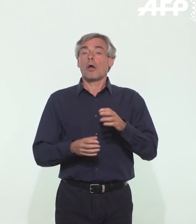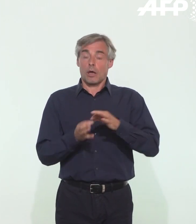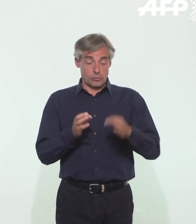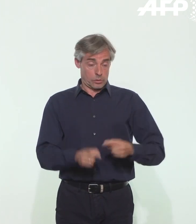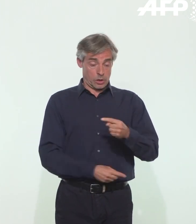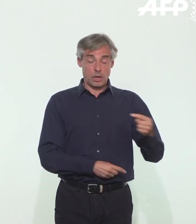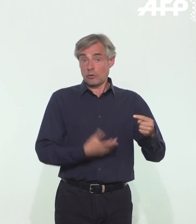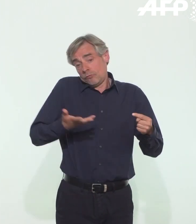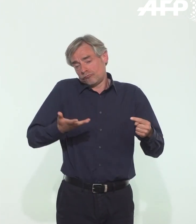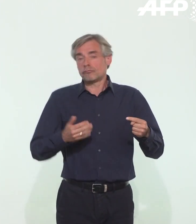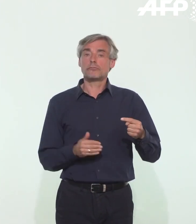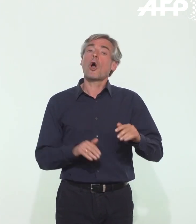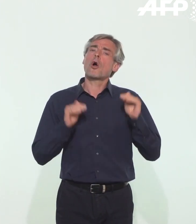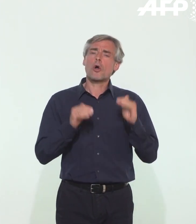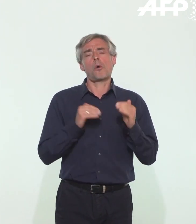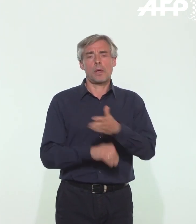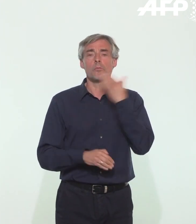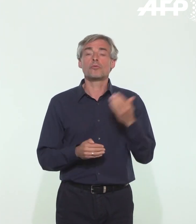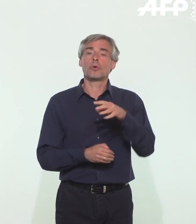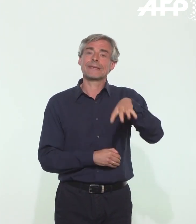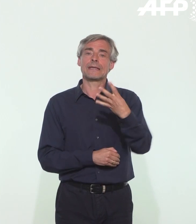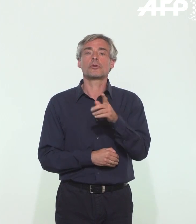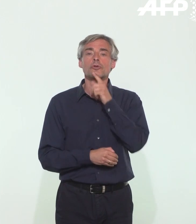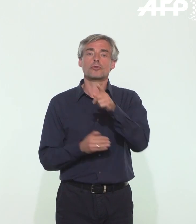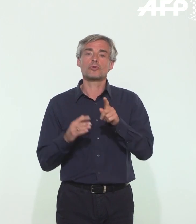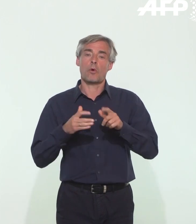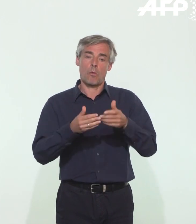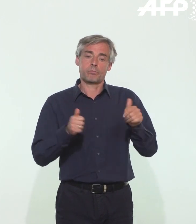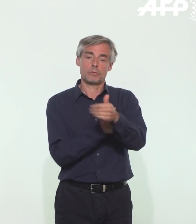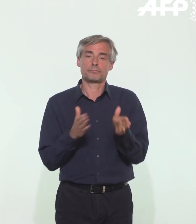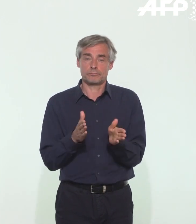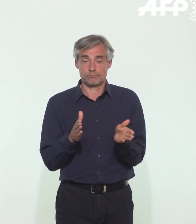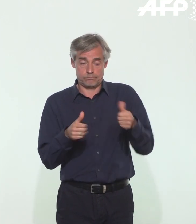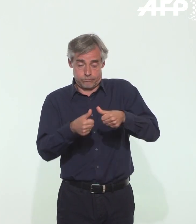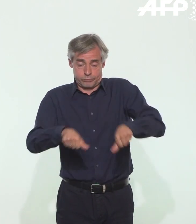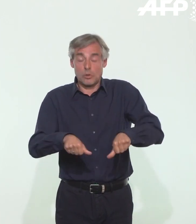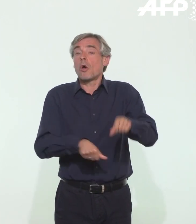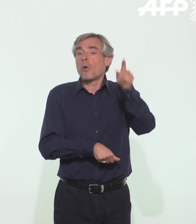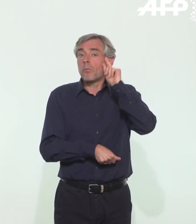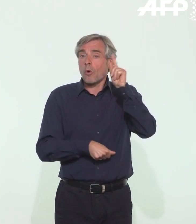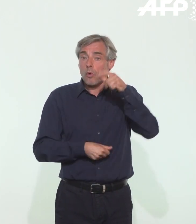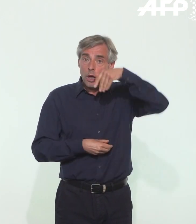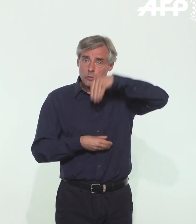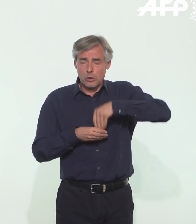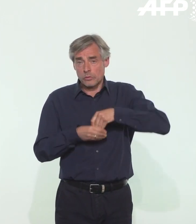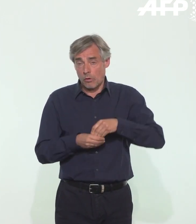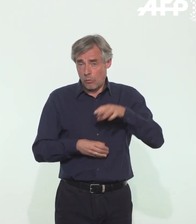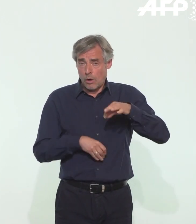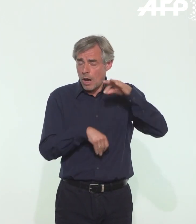impliquera quand même une mise en quatorzaine. Pourquoi ? Parce que la phase d'incubation de la maladie